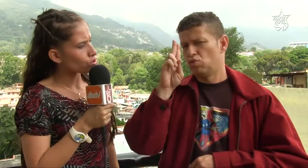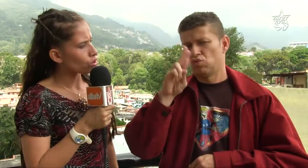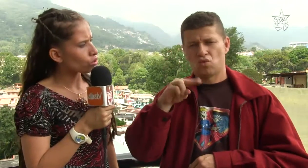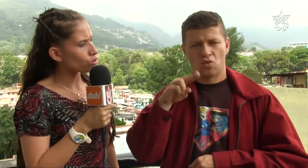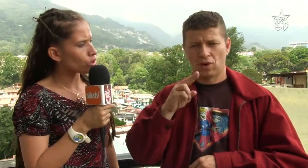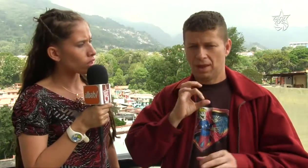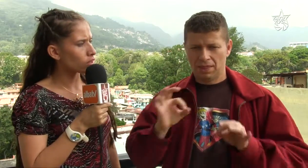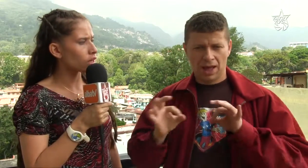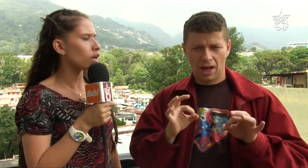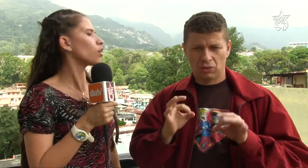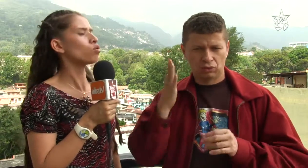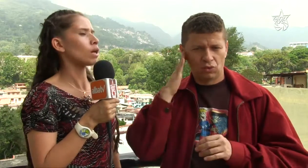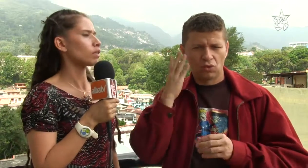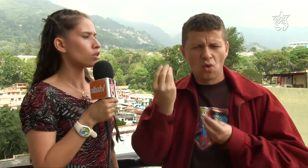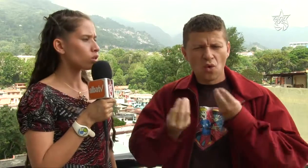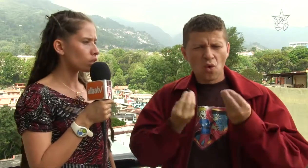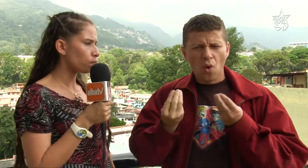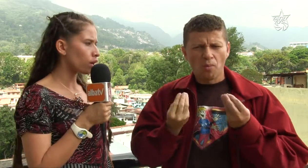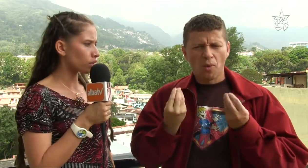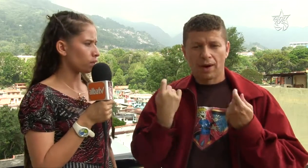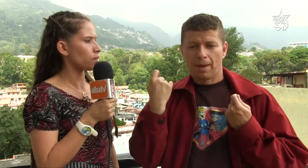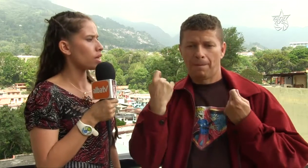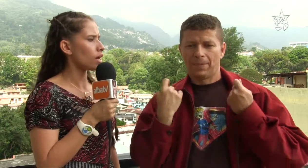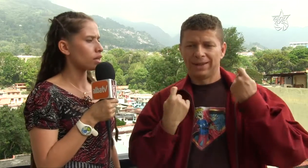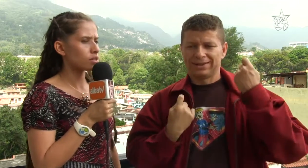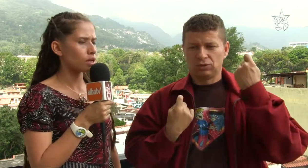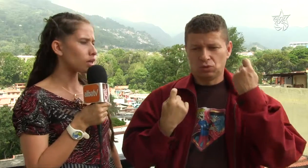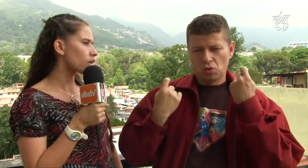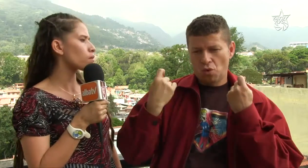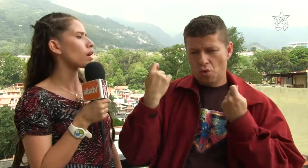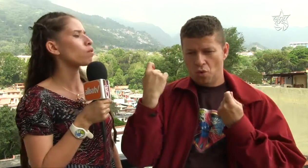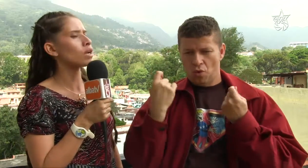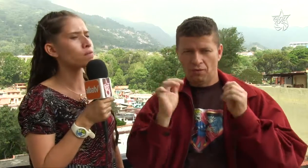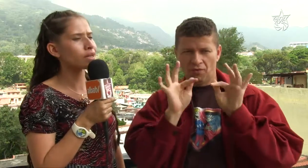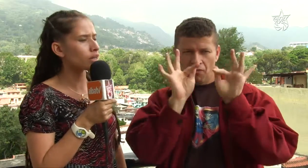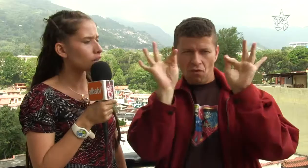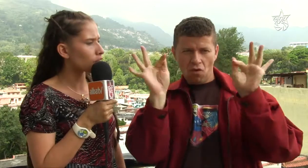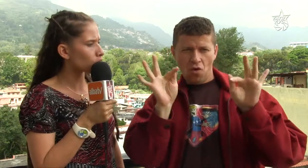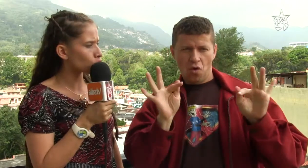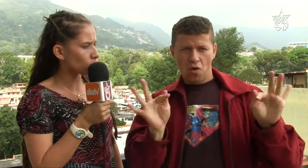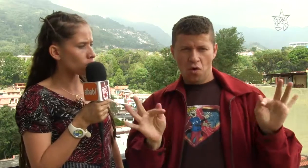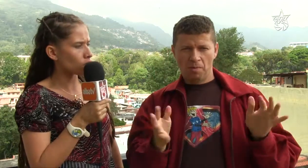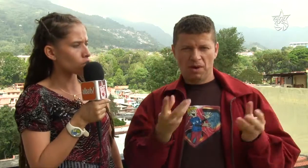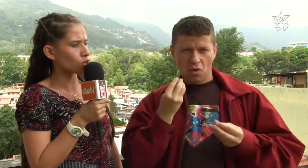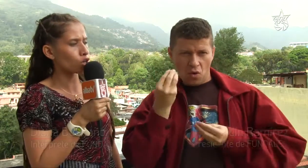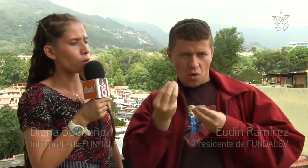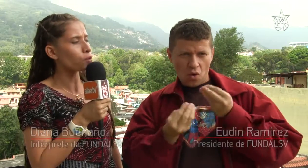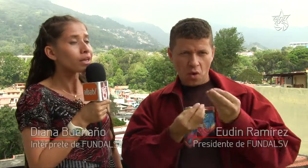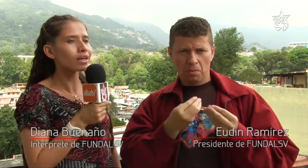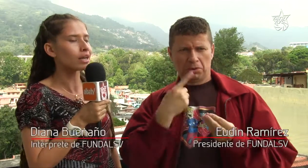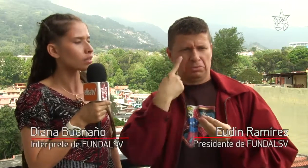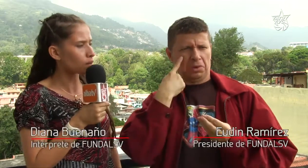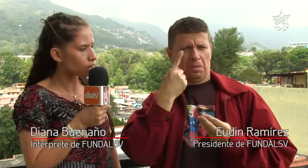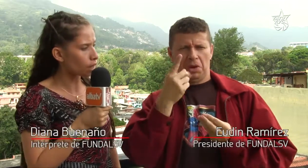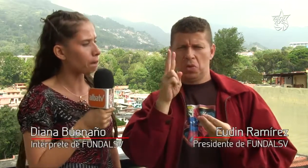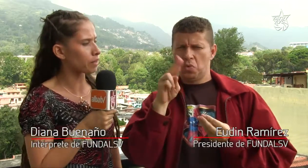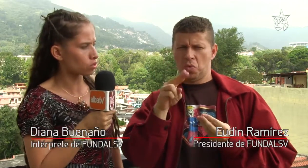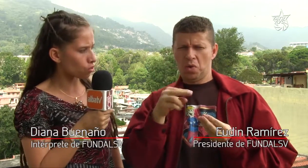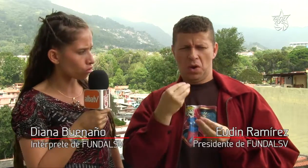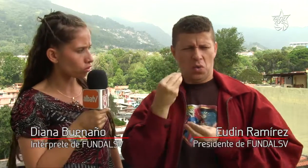nunca han tenido este tipo de actividades y se comunican a través de la expresión.